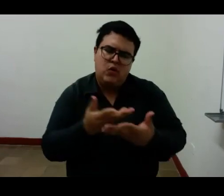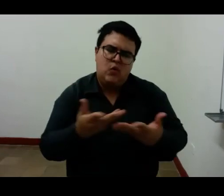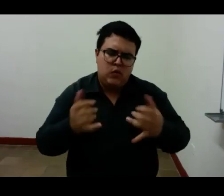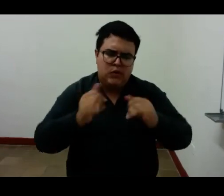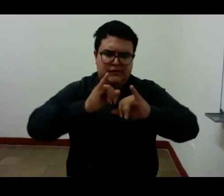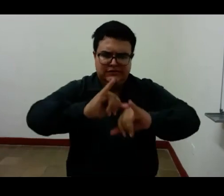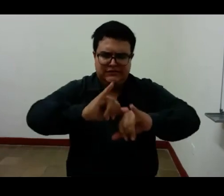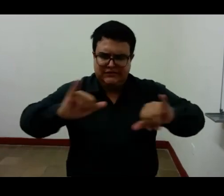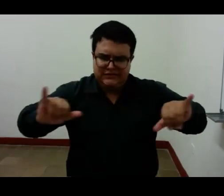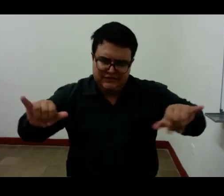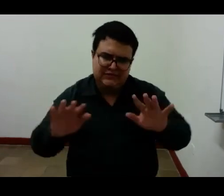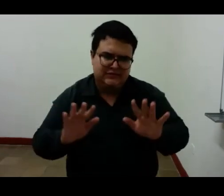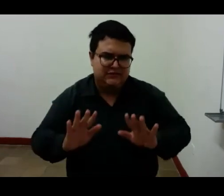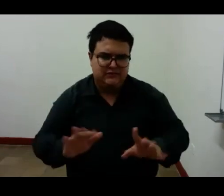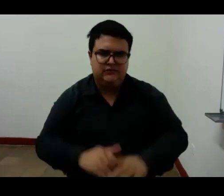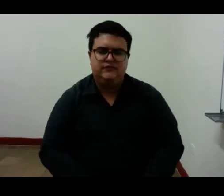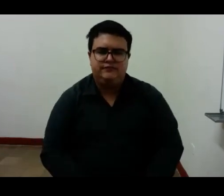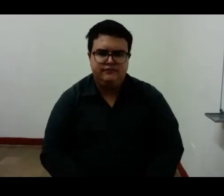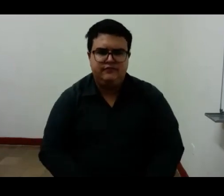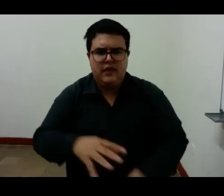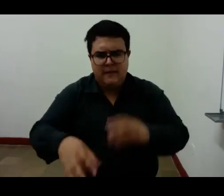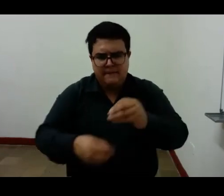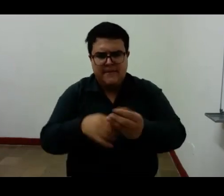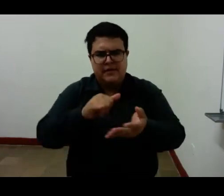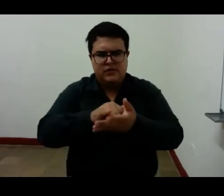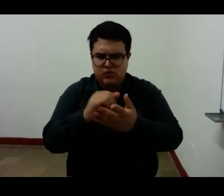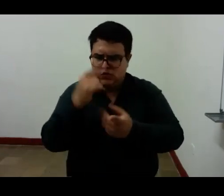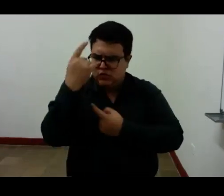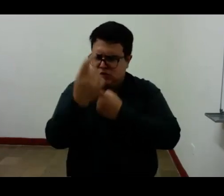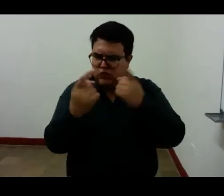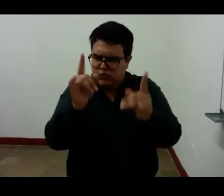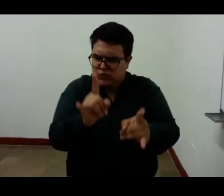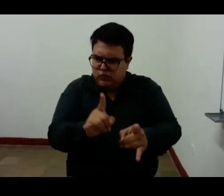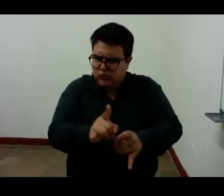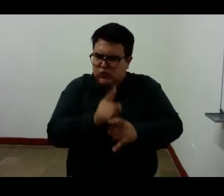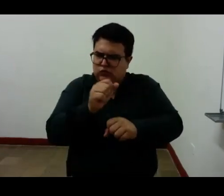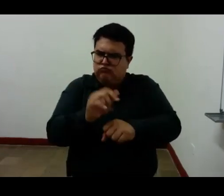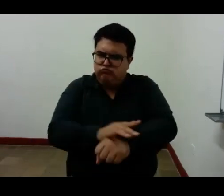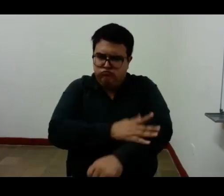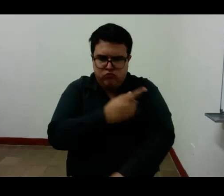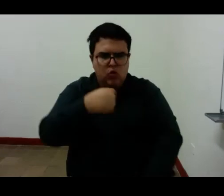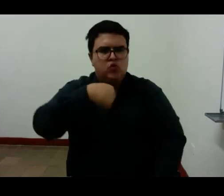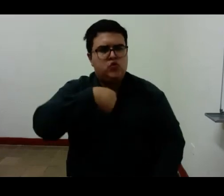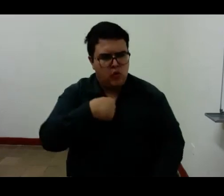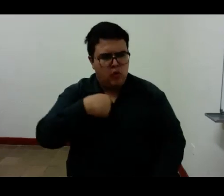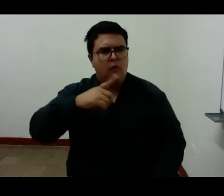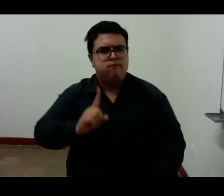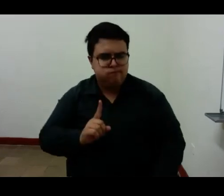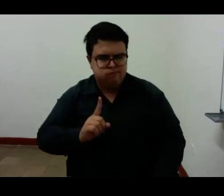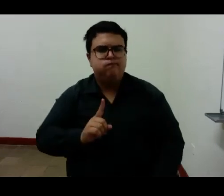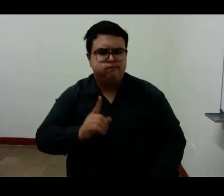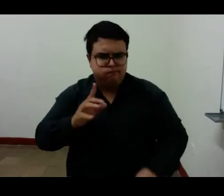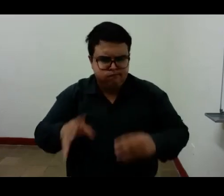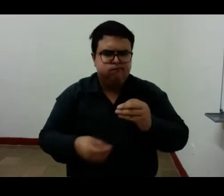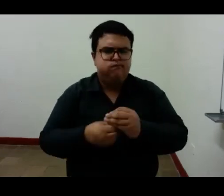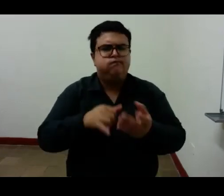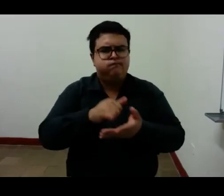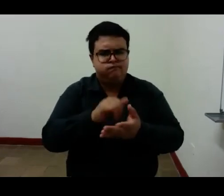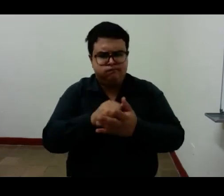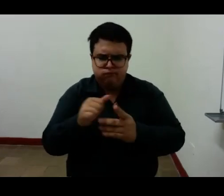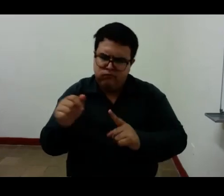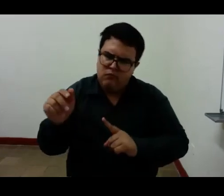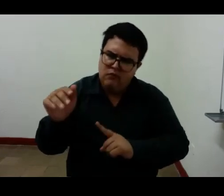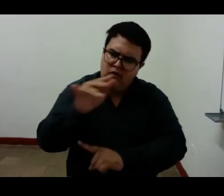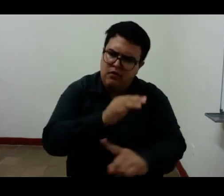en descubrir la dimensión divina del yo como la posibilidad de sentir todo de